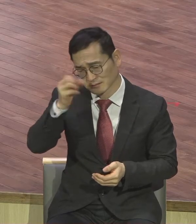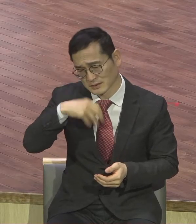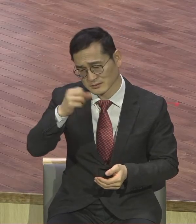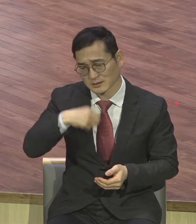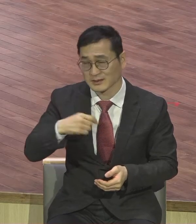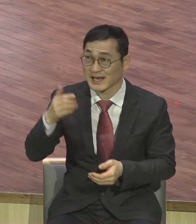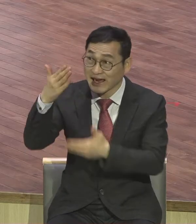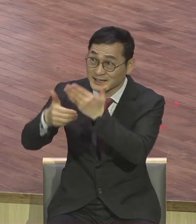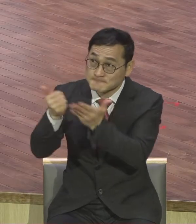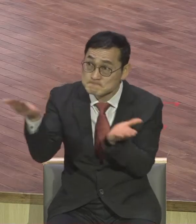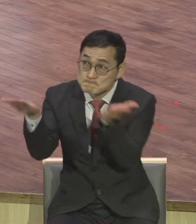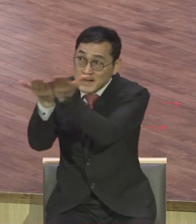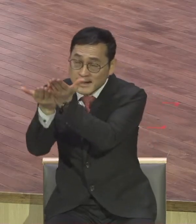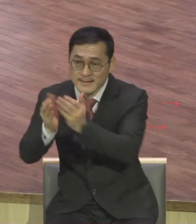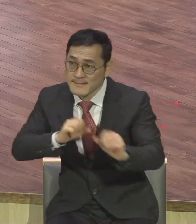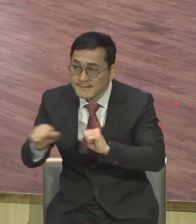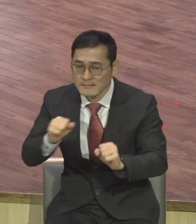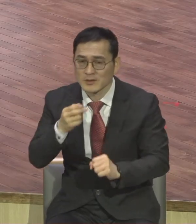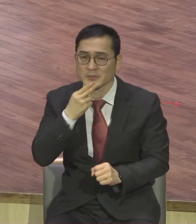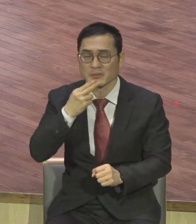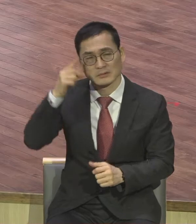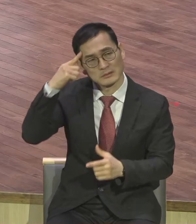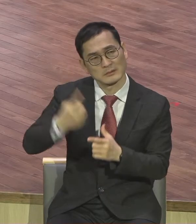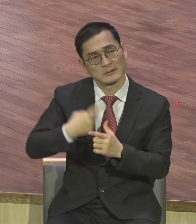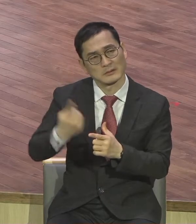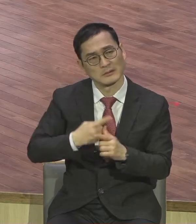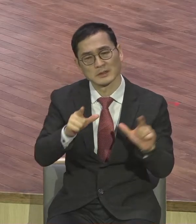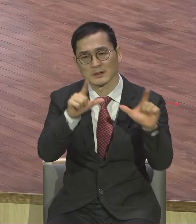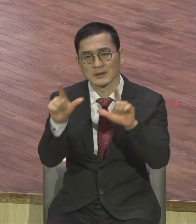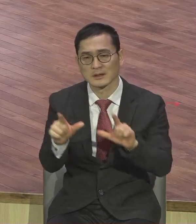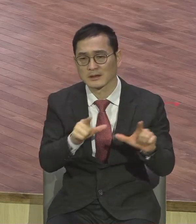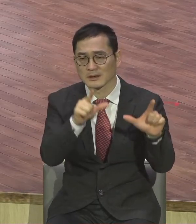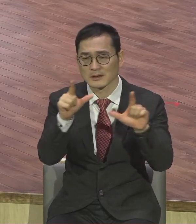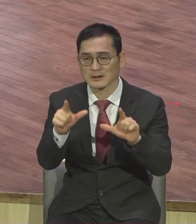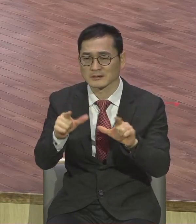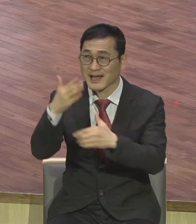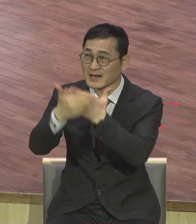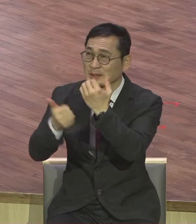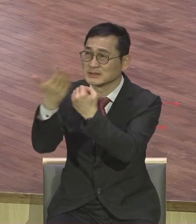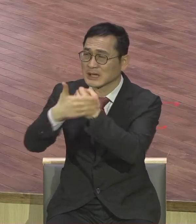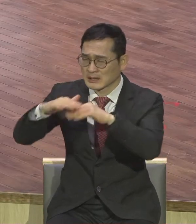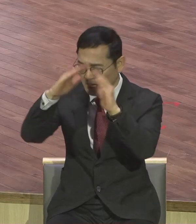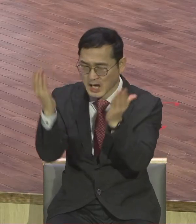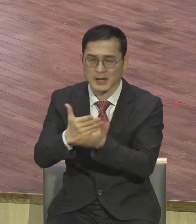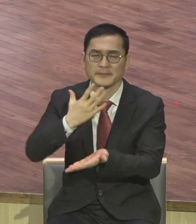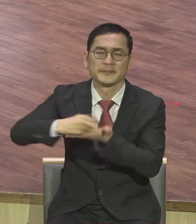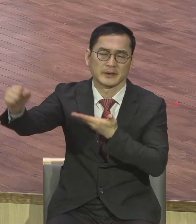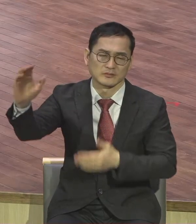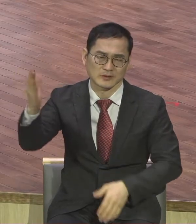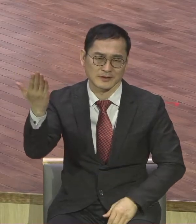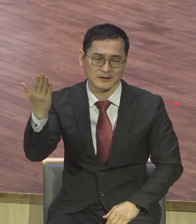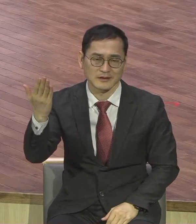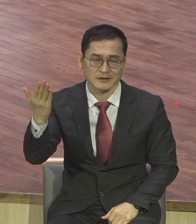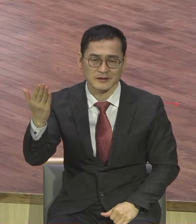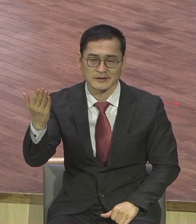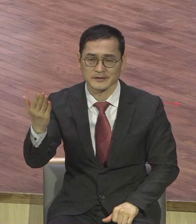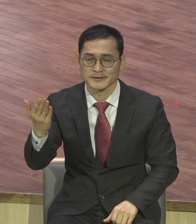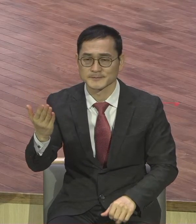바빠서 다 놓쳐버려요. 그런 한 해가 될 수 있습니다. 그래서 영계 모든 성도들은